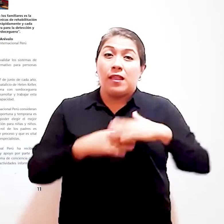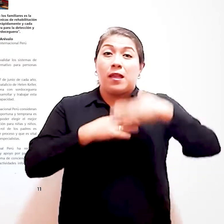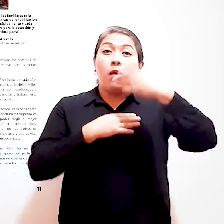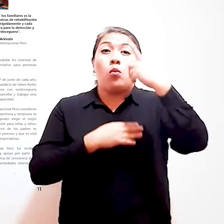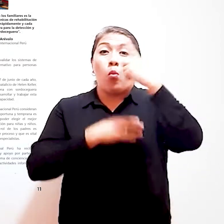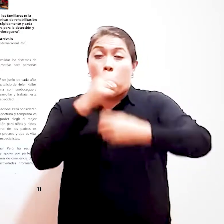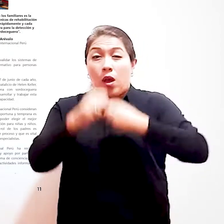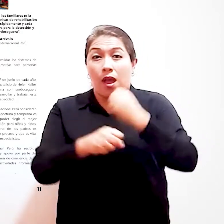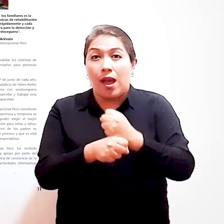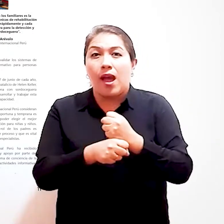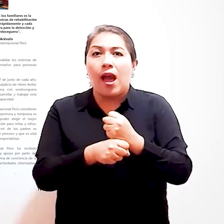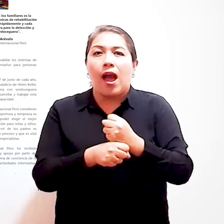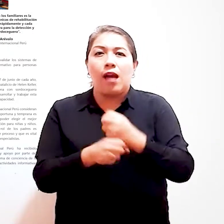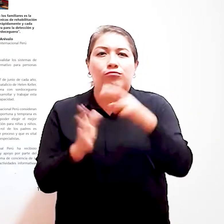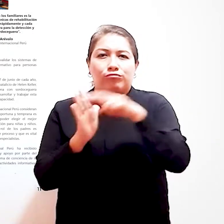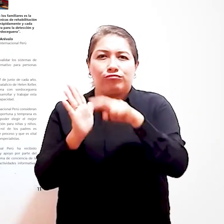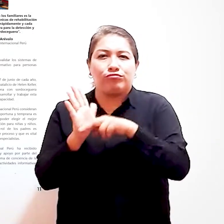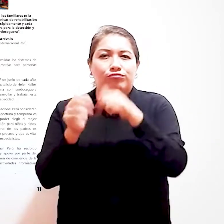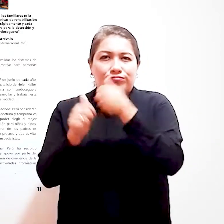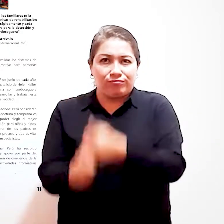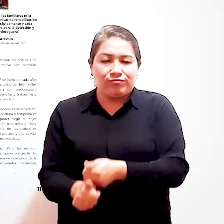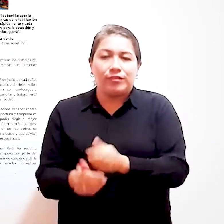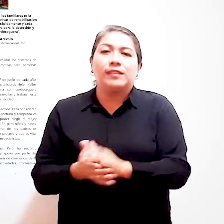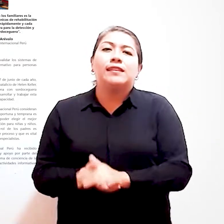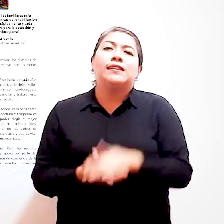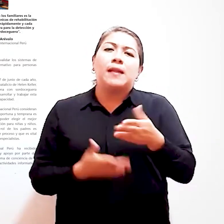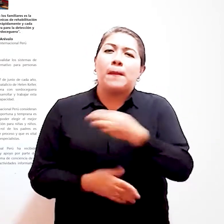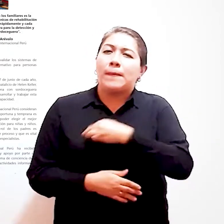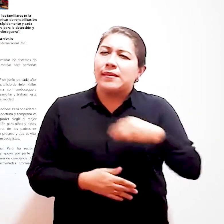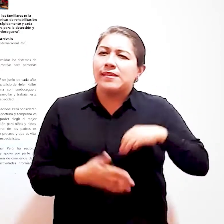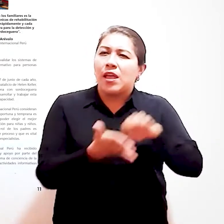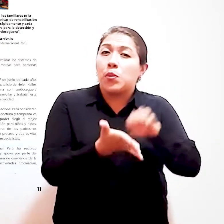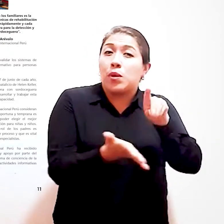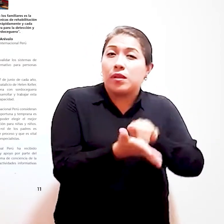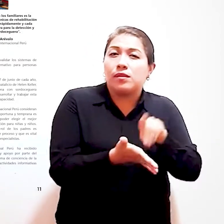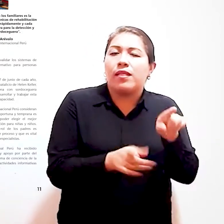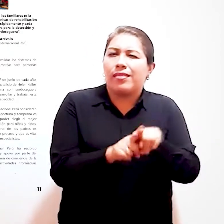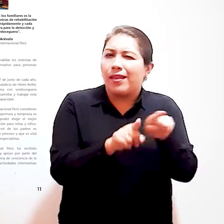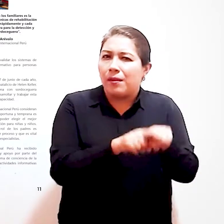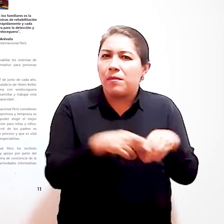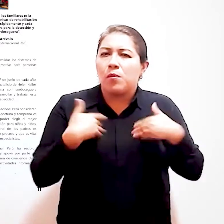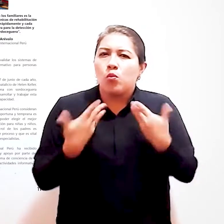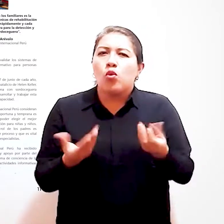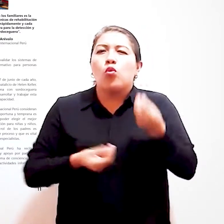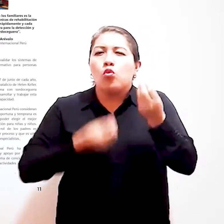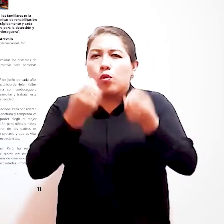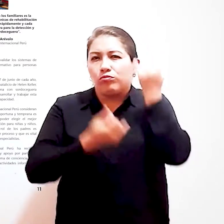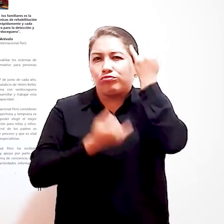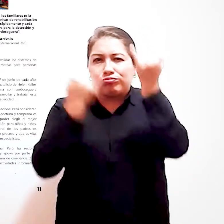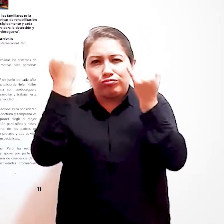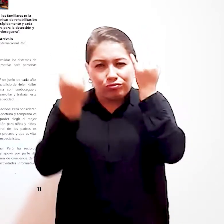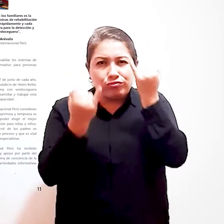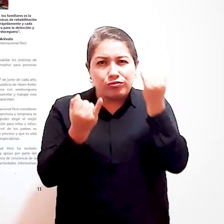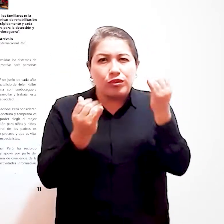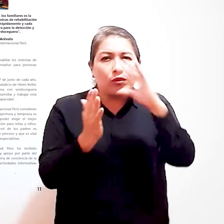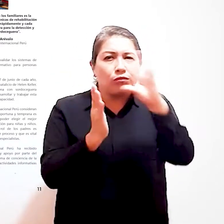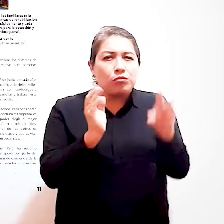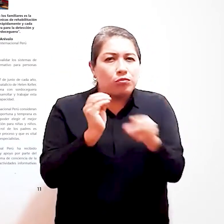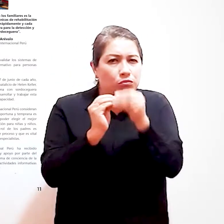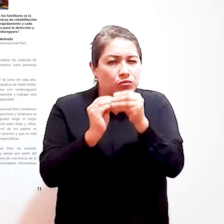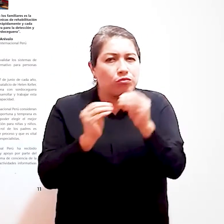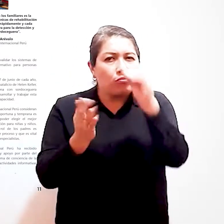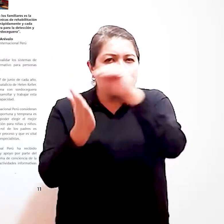y al año siguiente su reglamentación También contribuyó a que el Ministerio de Educación pueda validar los sistemas de comunicación